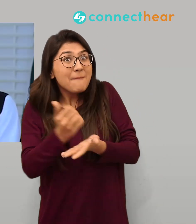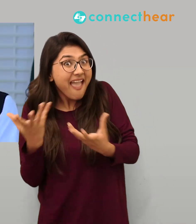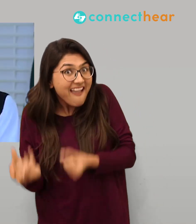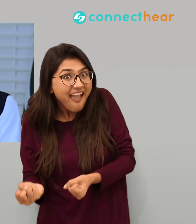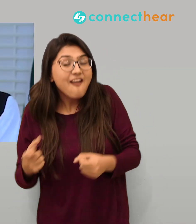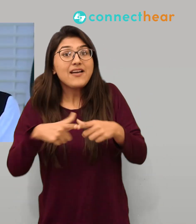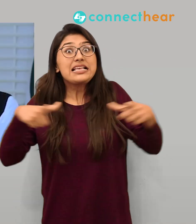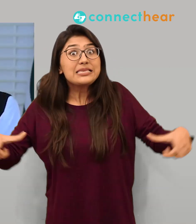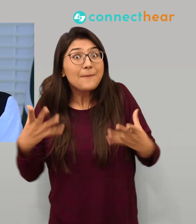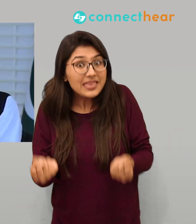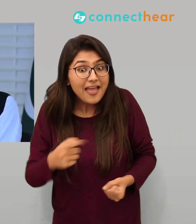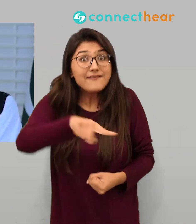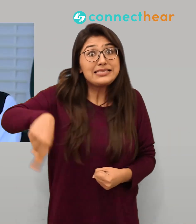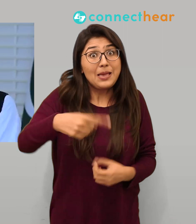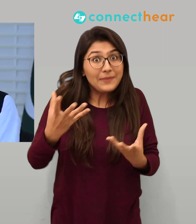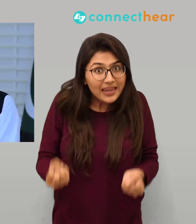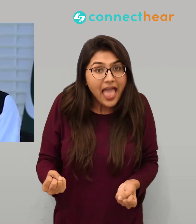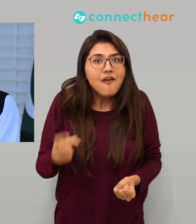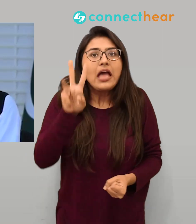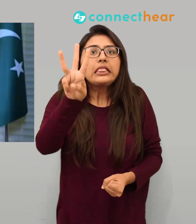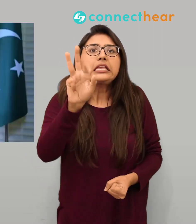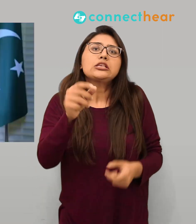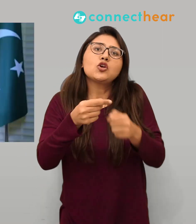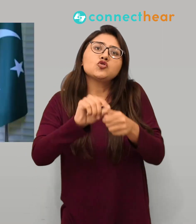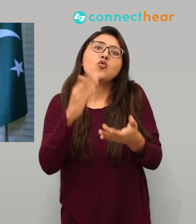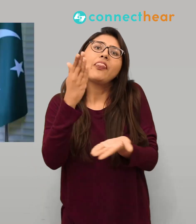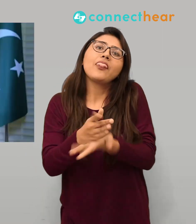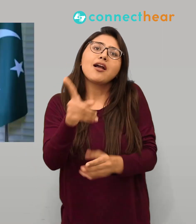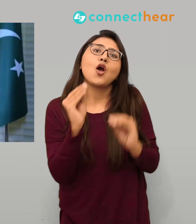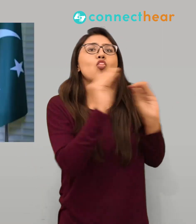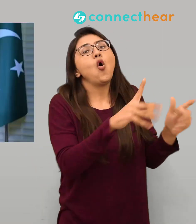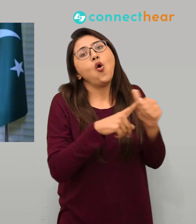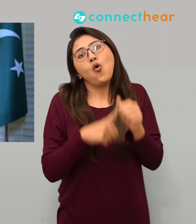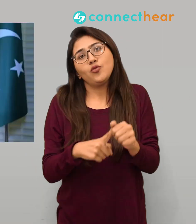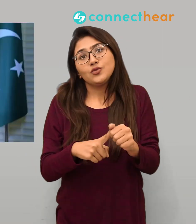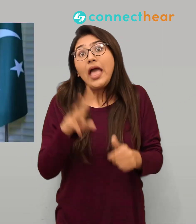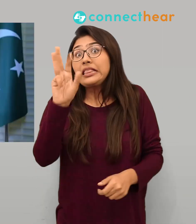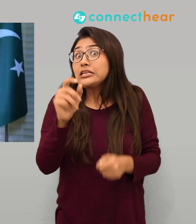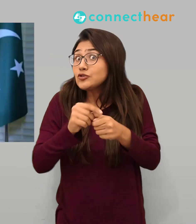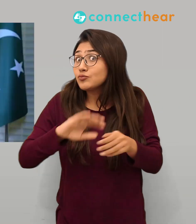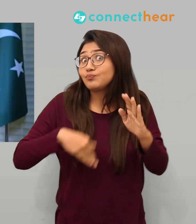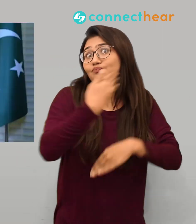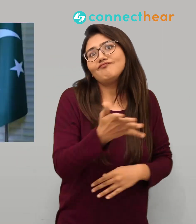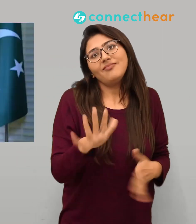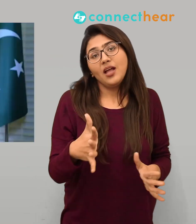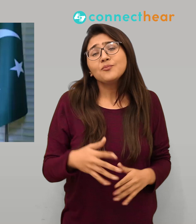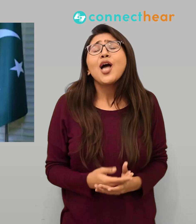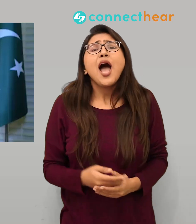رہا ہے جو کہ تیس جون کے بعد آپ کو نہیں ملے گا اداروں کے پاس آج کل سارے انفرمیشن آ چکی ہے